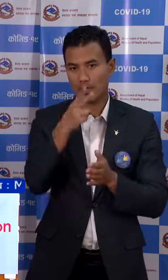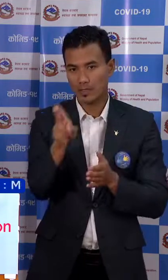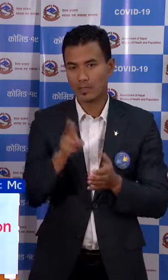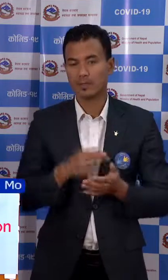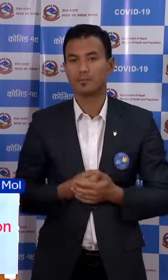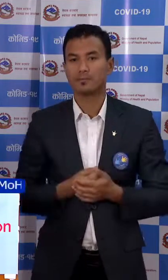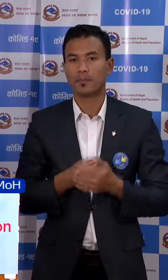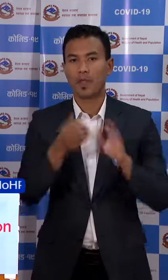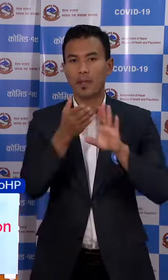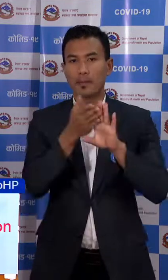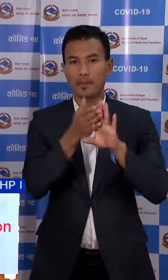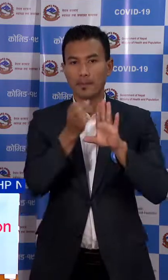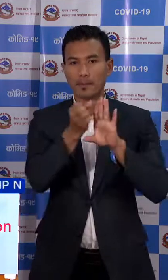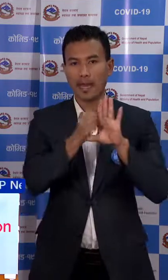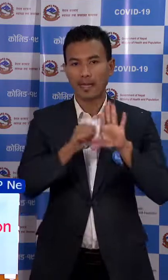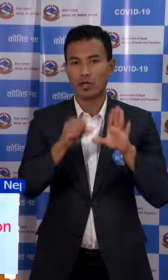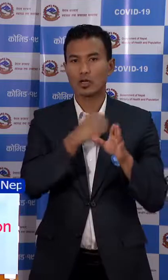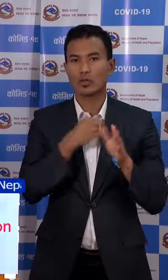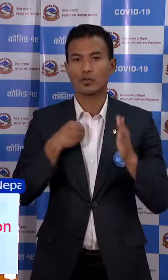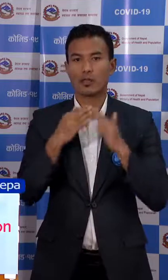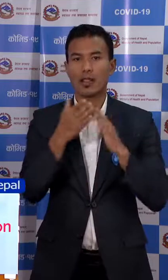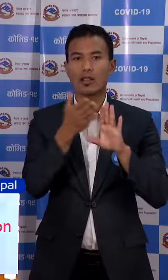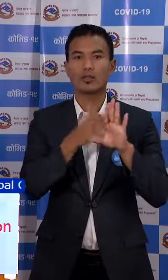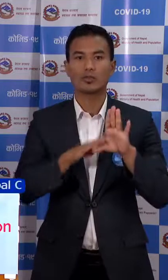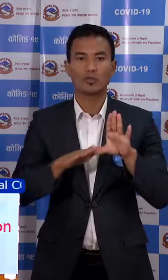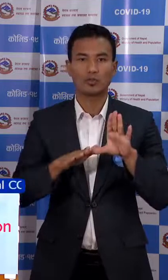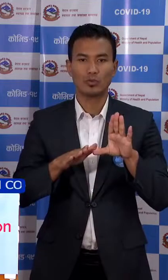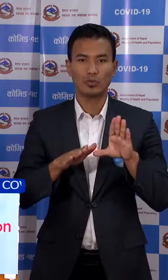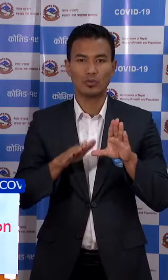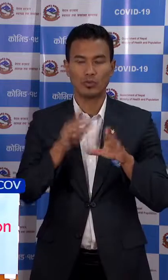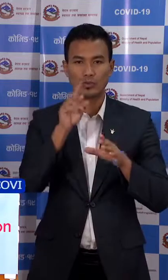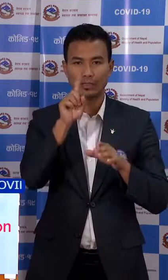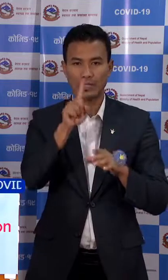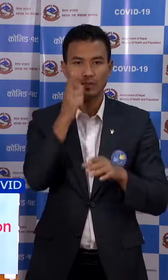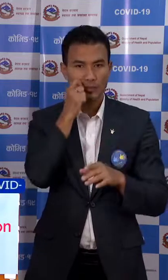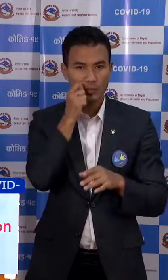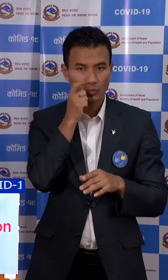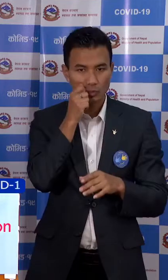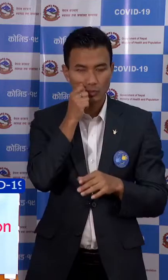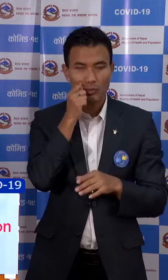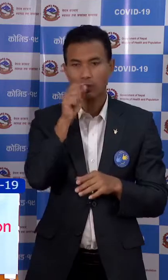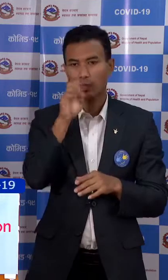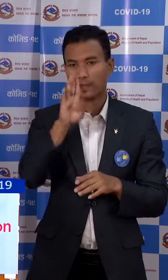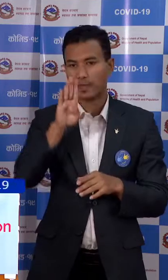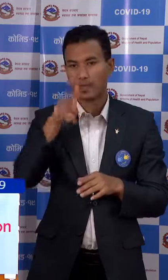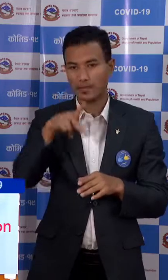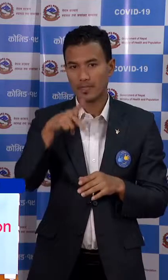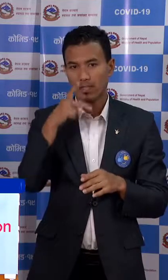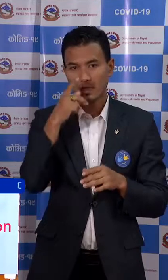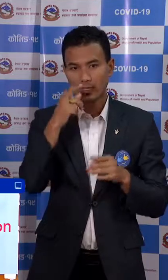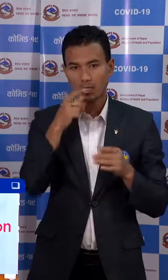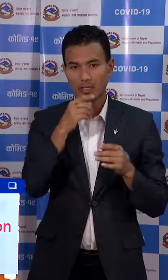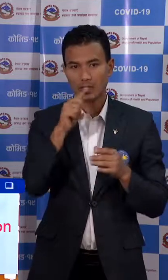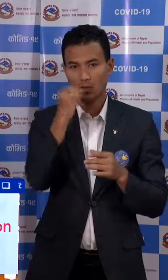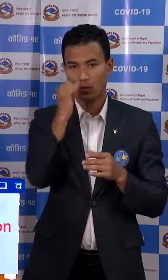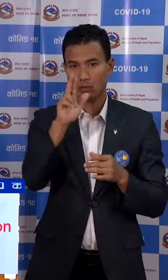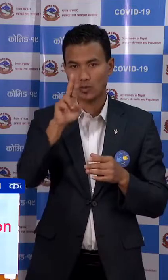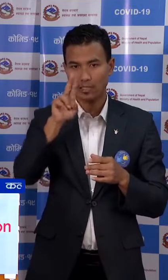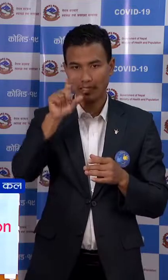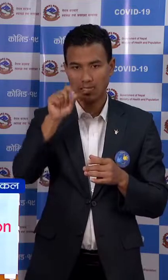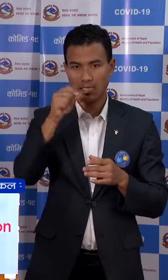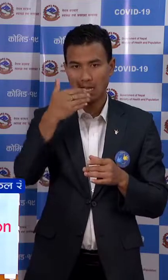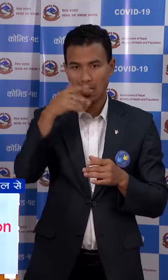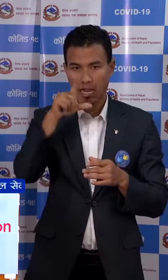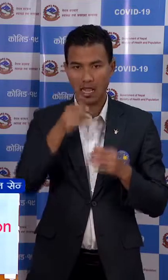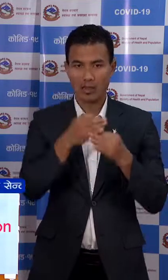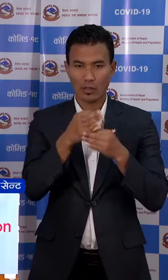पाटन अस्पताल ललित पूरु बाट एक पूरुष बीपी कोईराला स्वाथ्ट बिज्यान पर्तिस्टान दरान